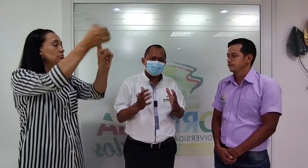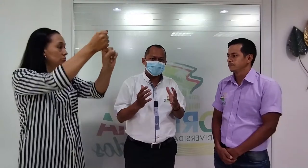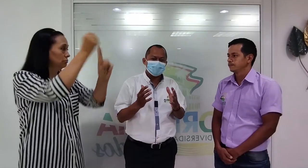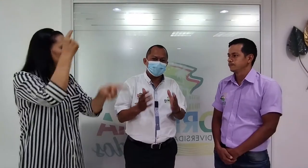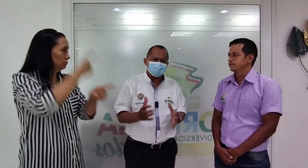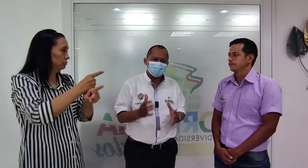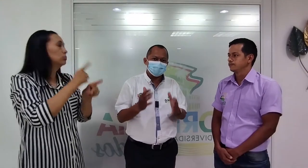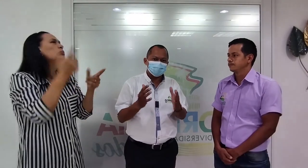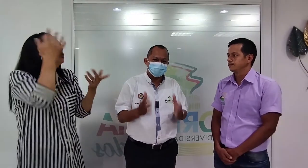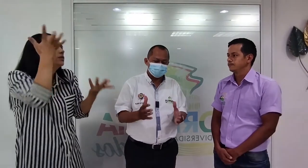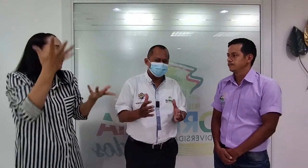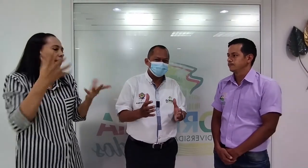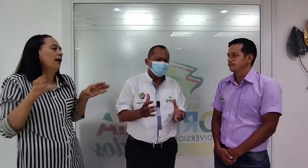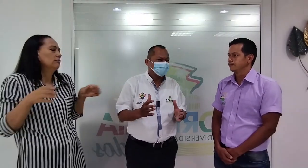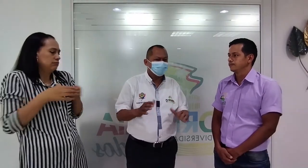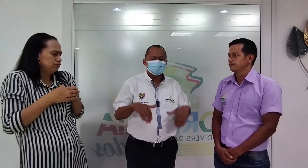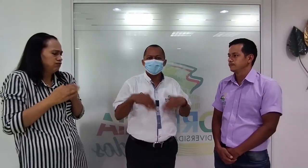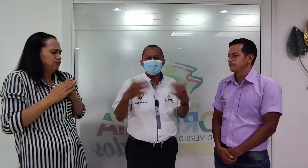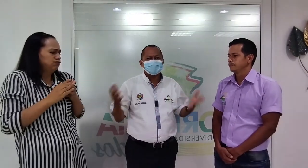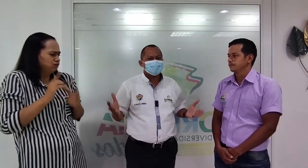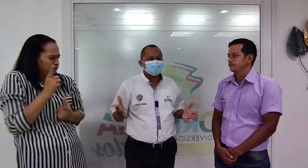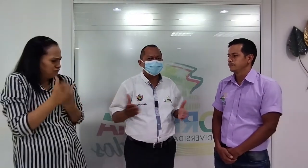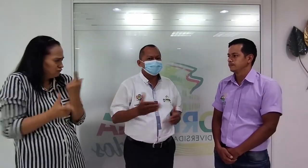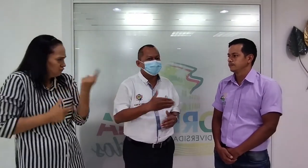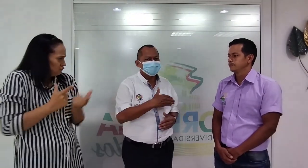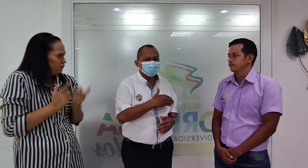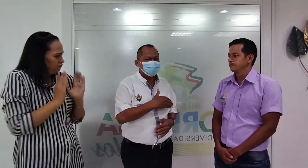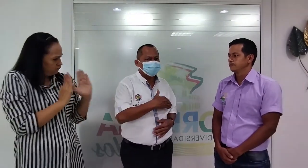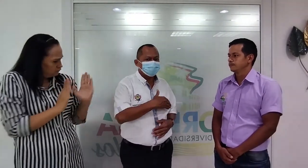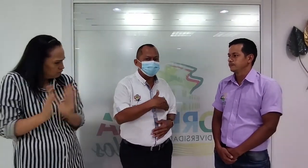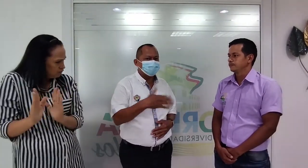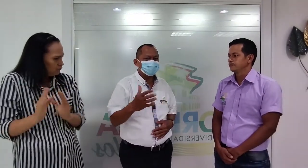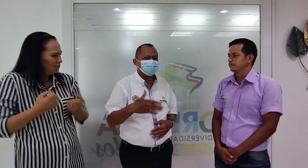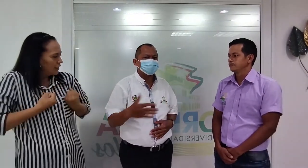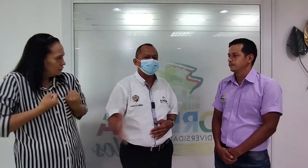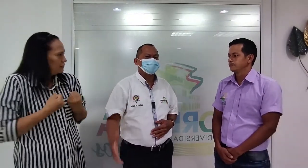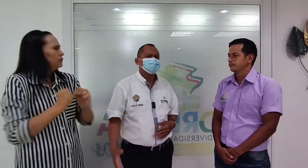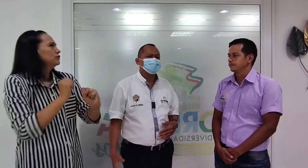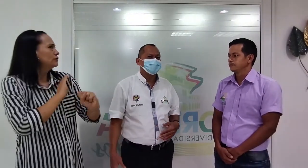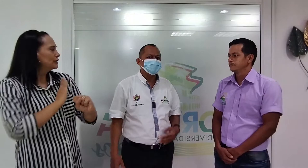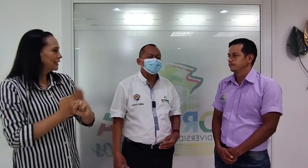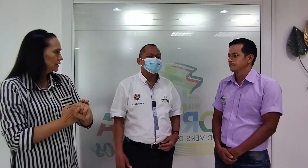la dedicación y el esfuerzo, pero podrán alcanzar muchos proyectos más en la vida.